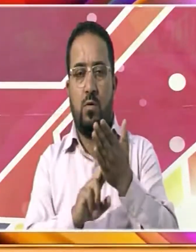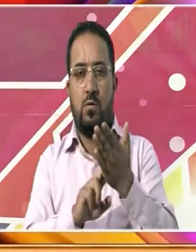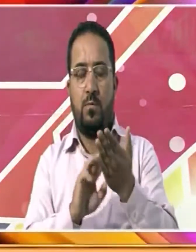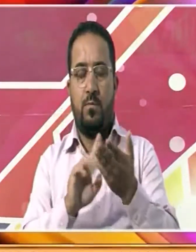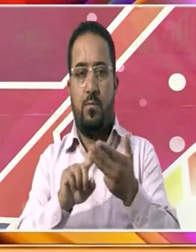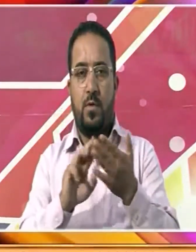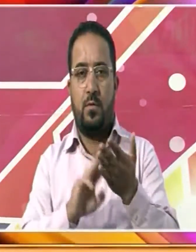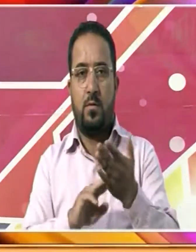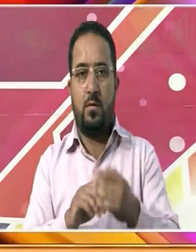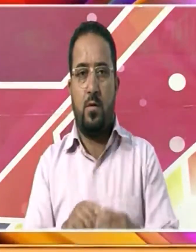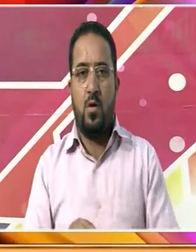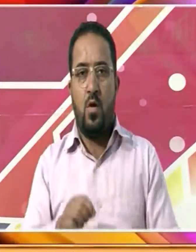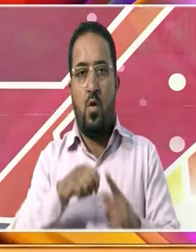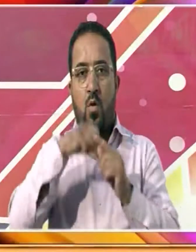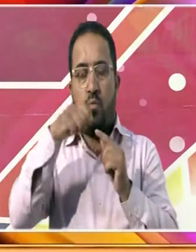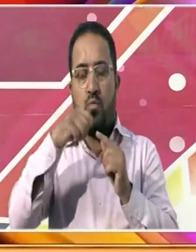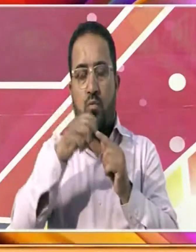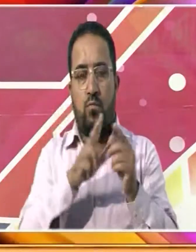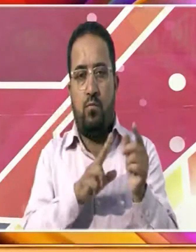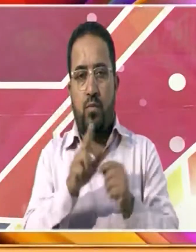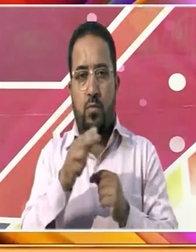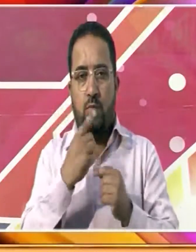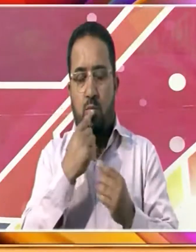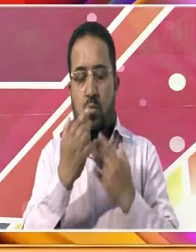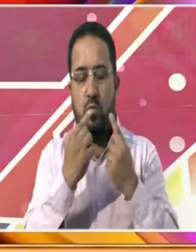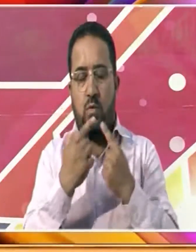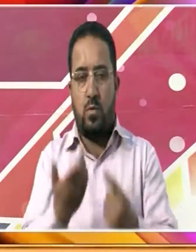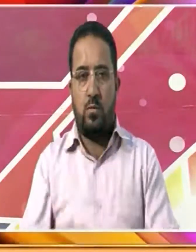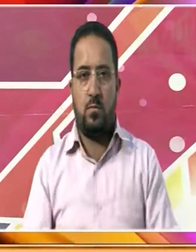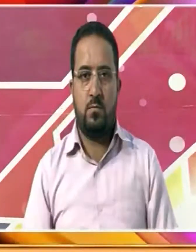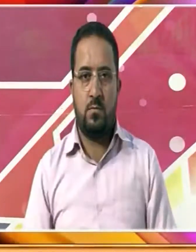ایک پروگرام سے خطاب کرتے ہوئے کیا